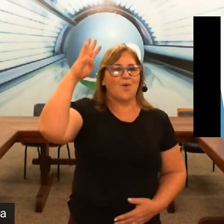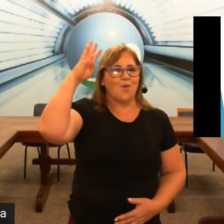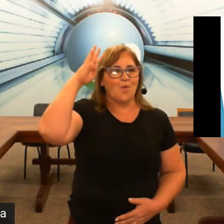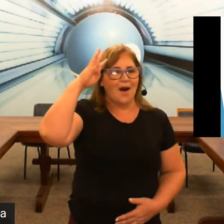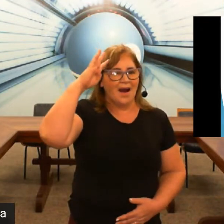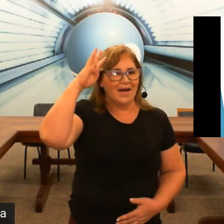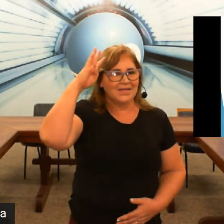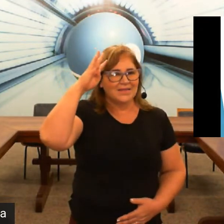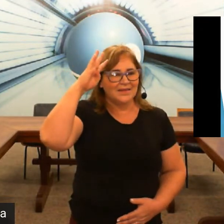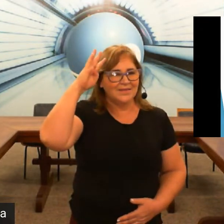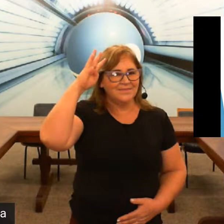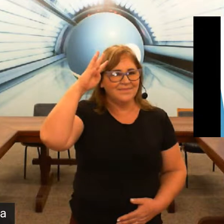quarta